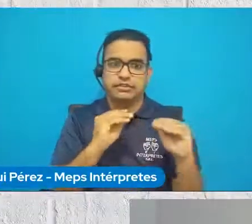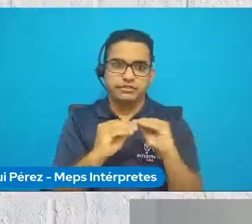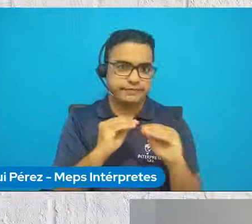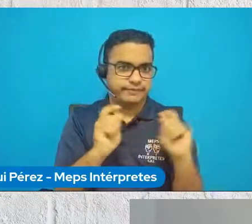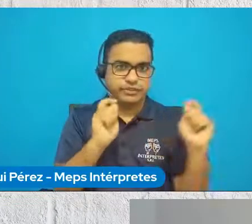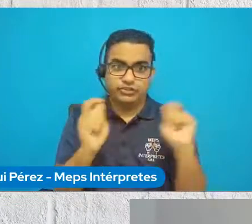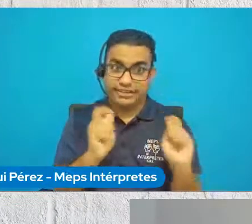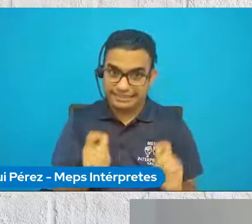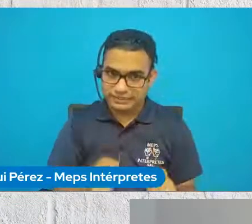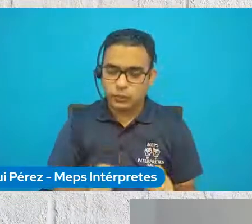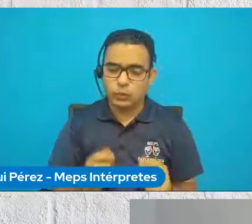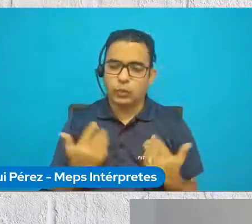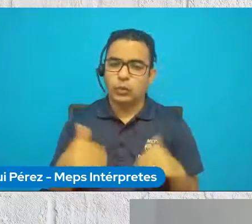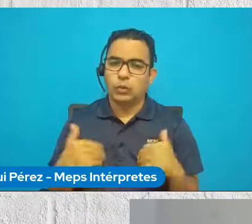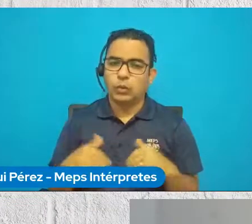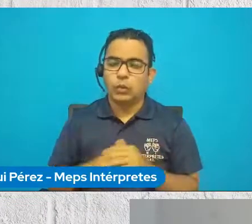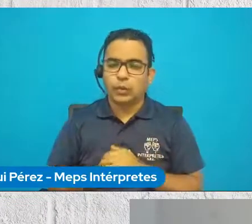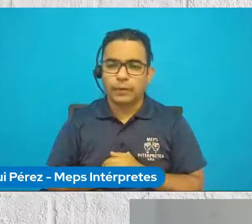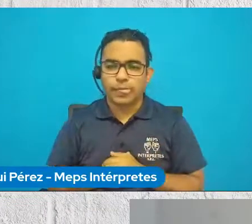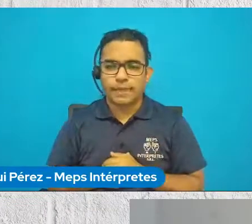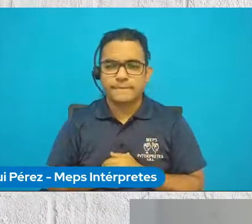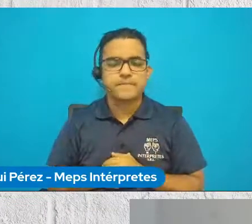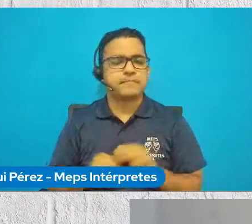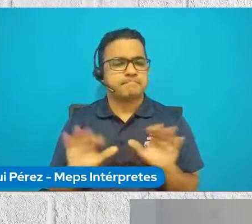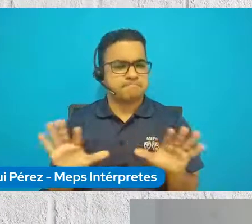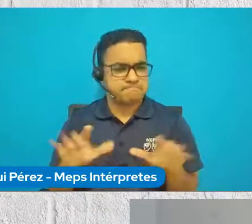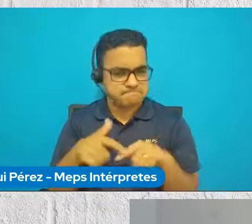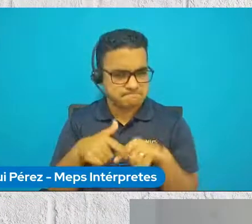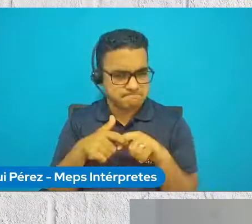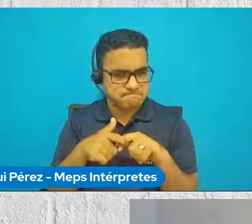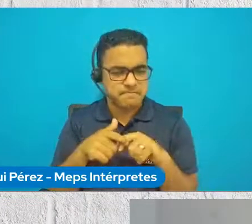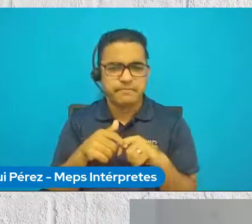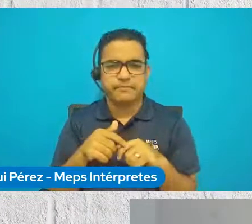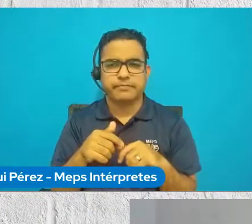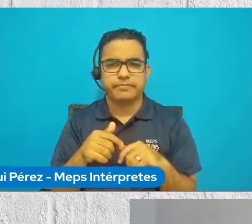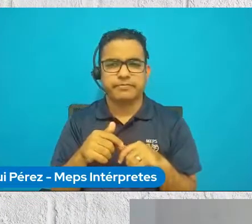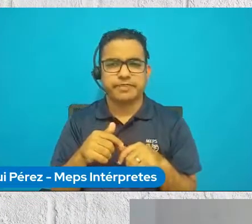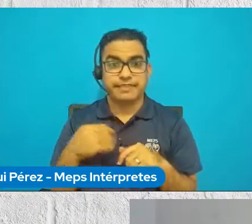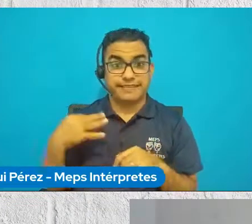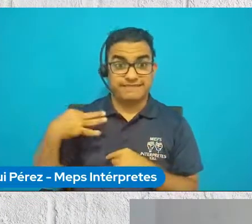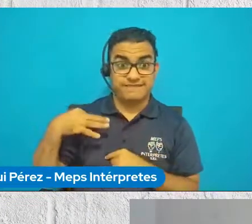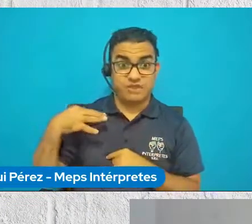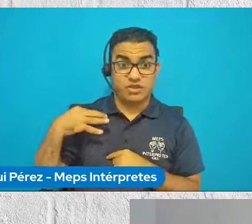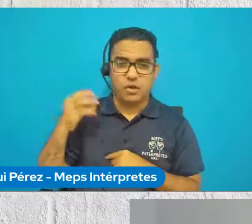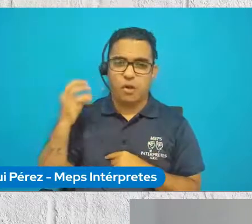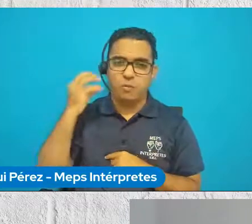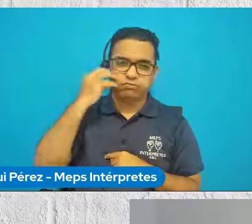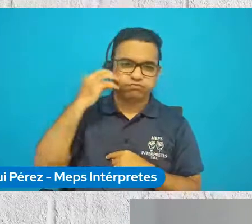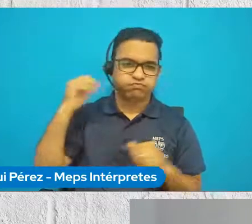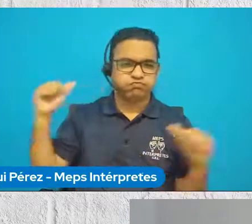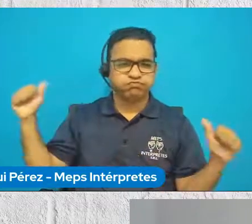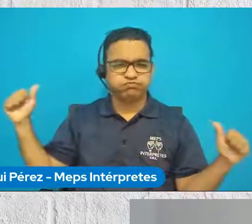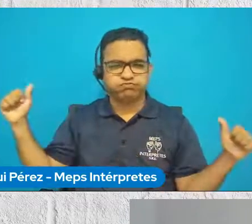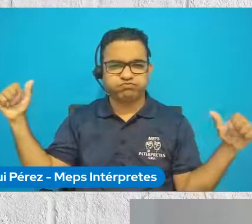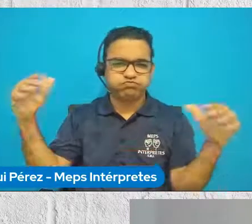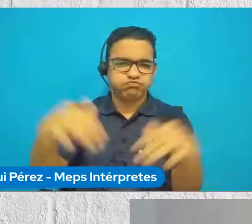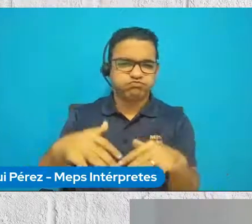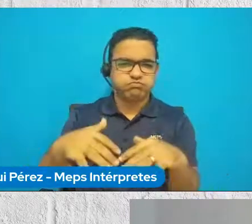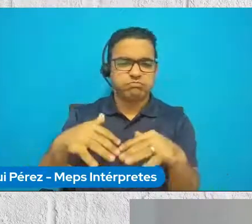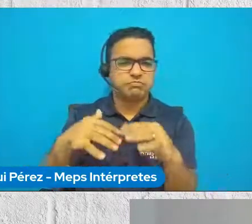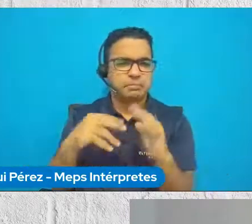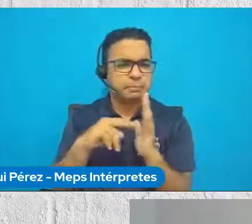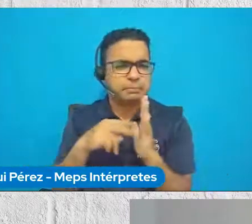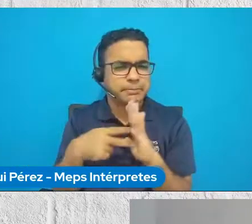Ok, Suli, a ver, nos detenemos un momento en esto de voluntariado masivo, o sea, ¿a qué te refieres con